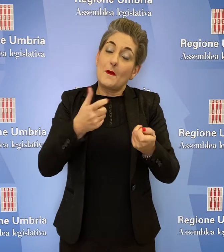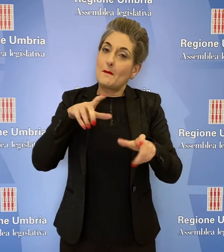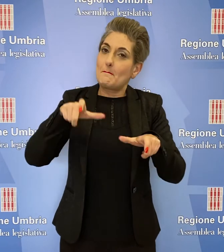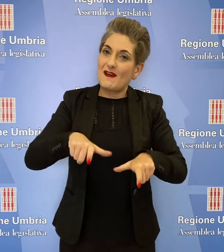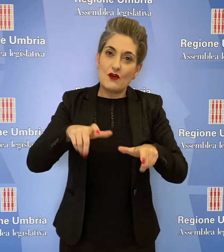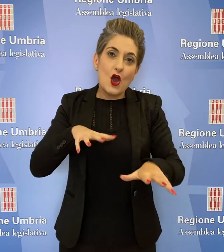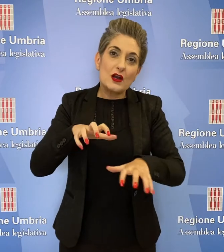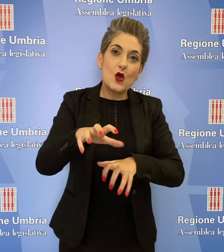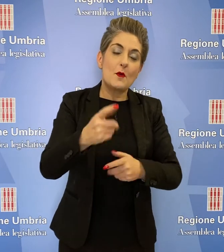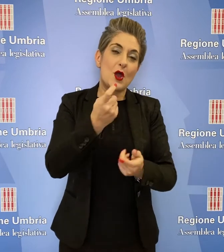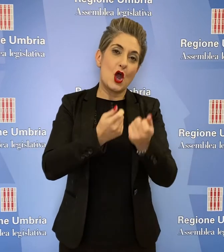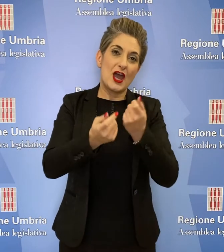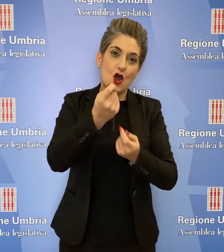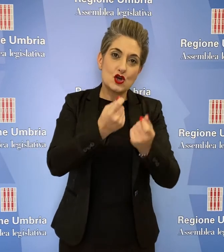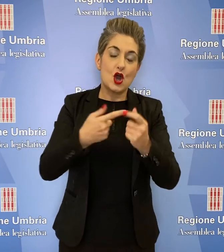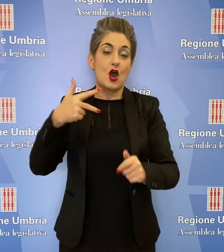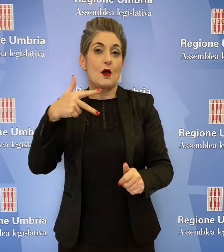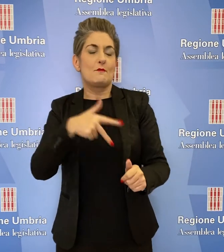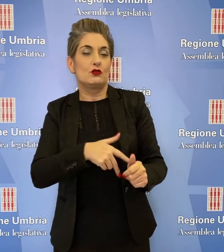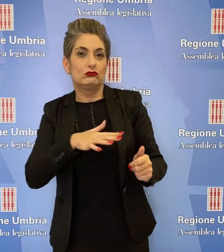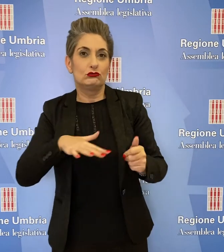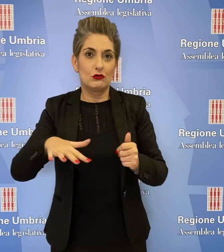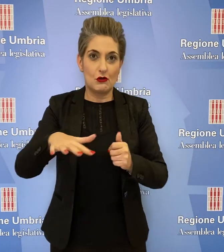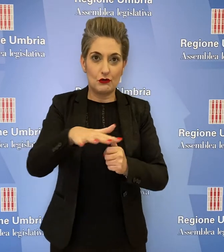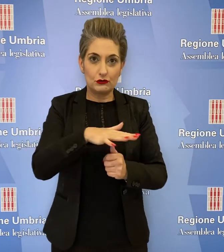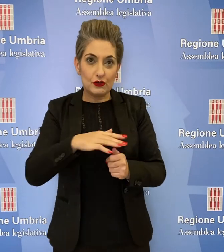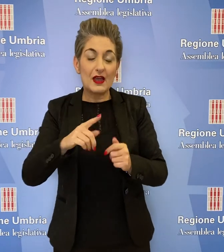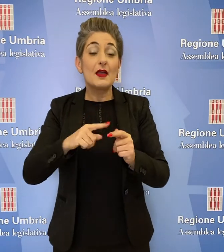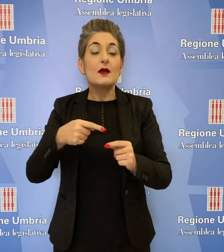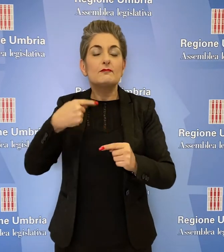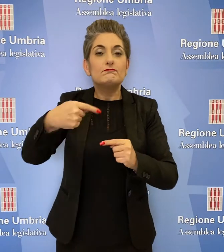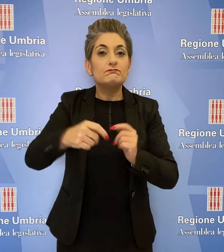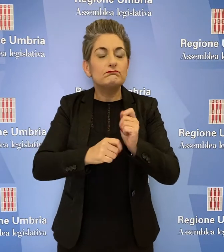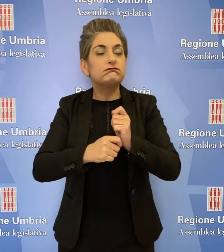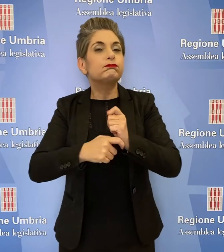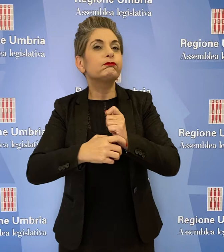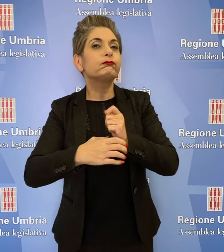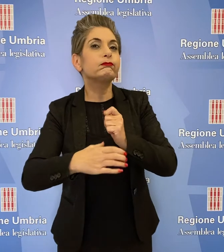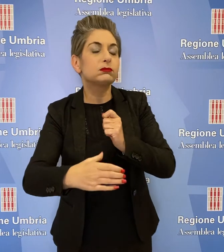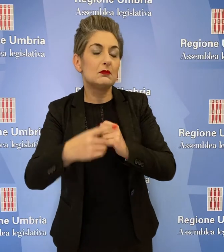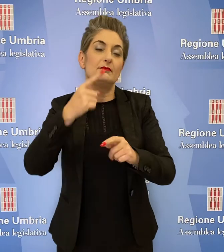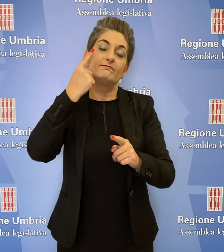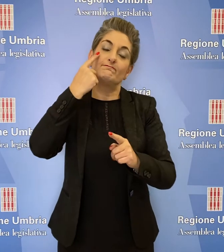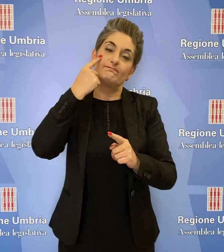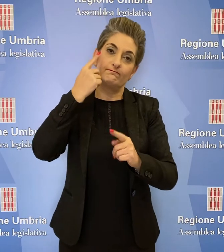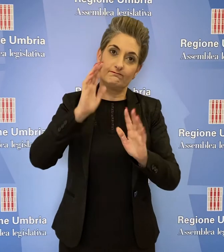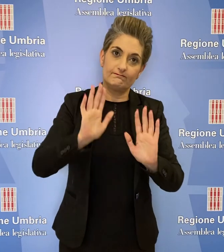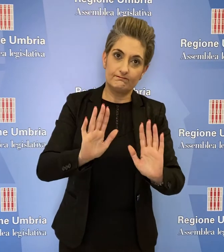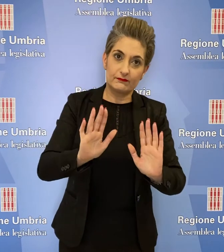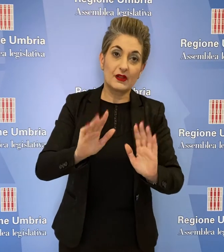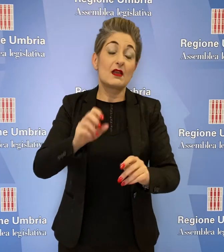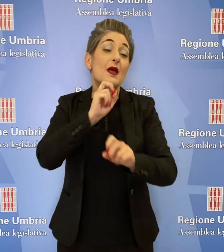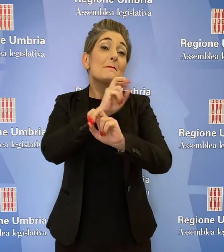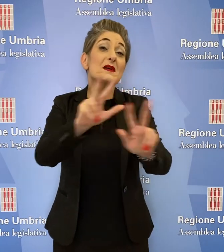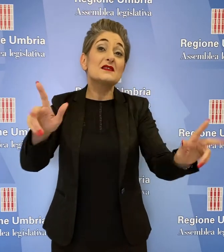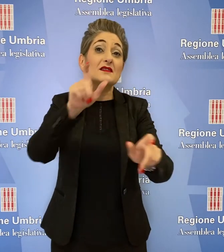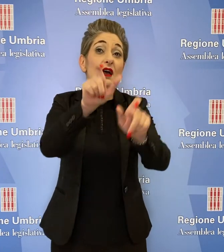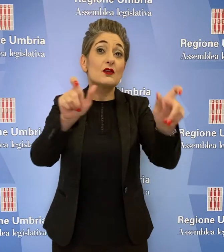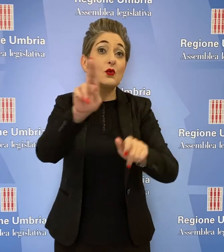sociale. Saremo cauti su successivi allentamenti delle restrizioni. Il messaggio agli Umbri è che ci